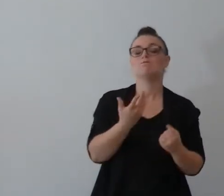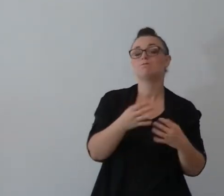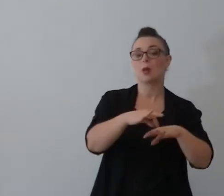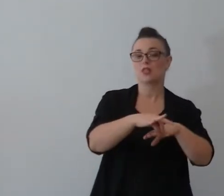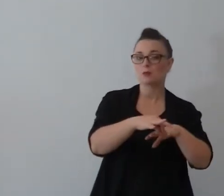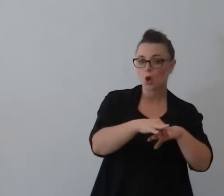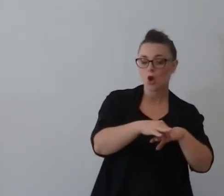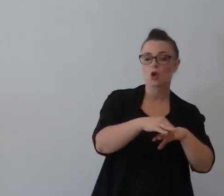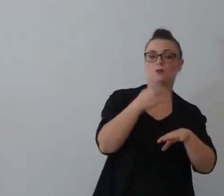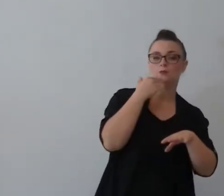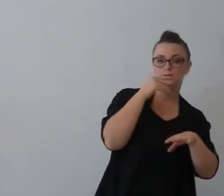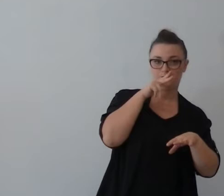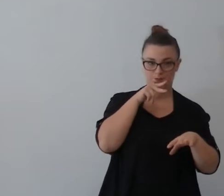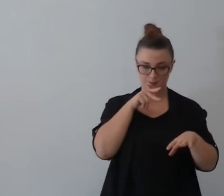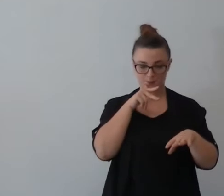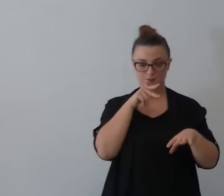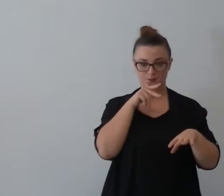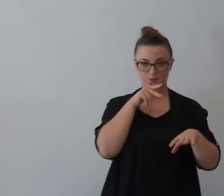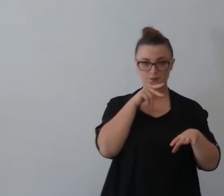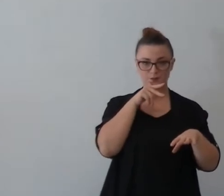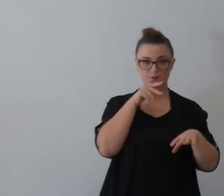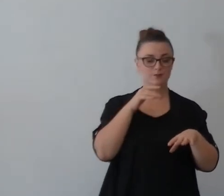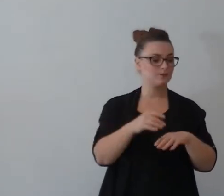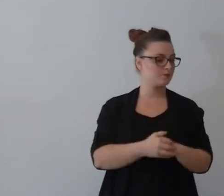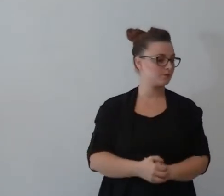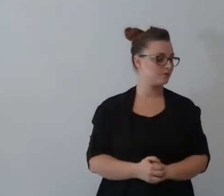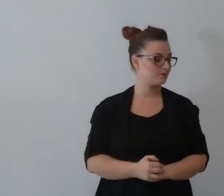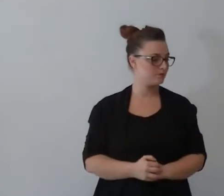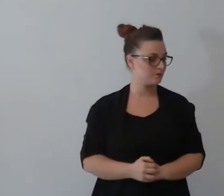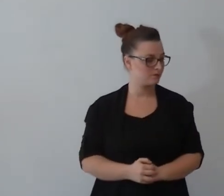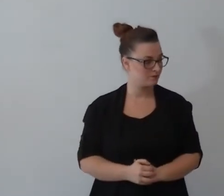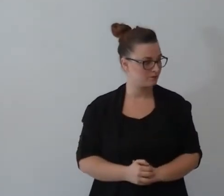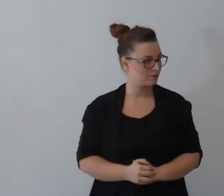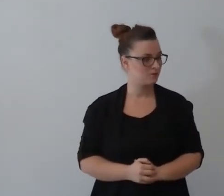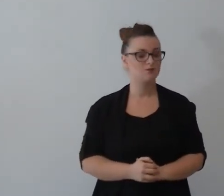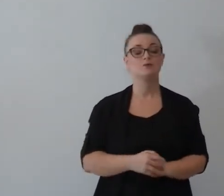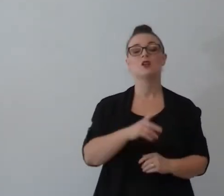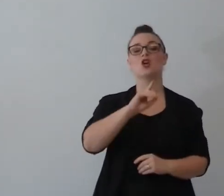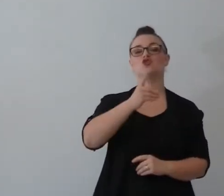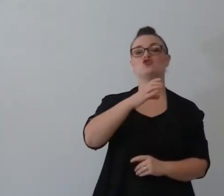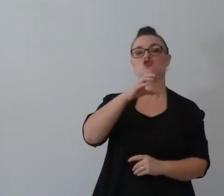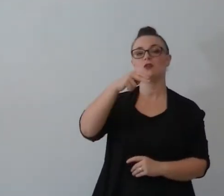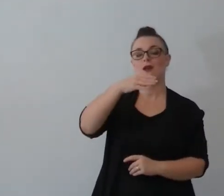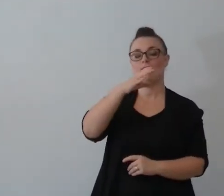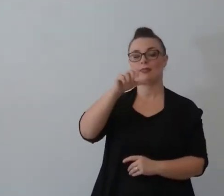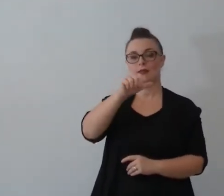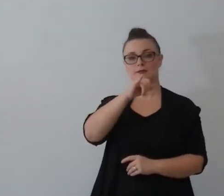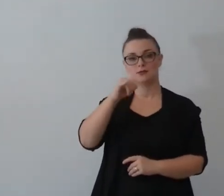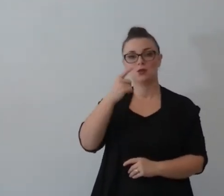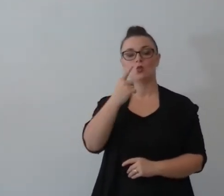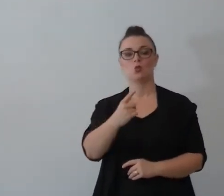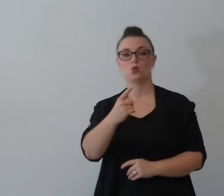sotto la benedizione di Dio Milano possono stare Genesi 1.28 Genesi 1.28